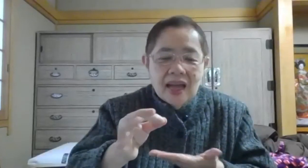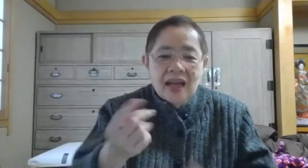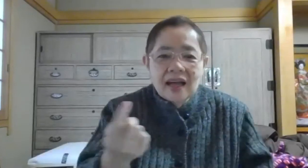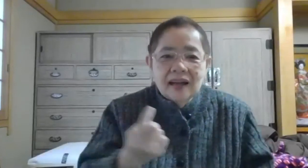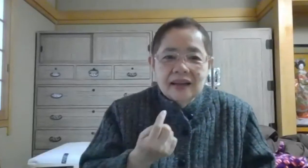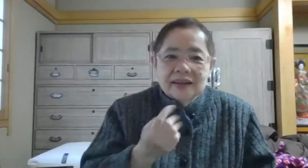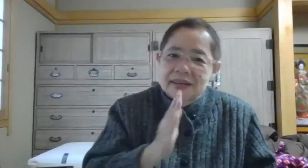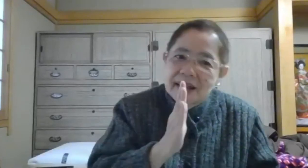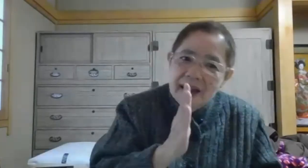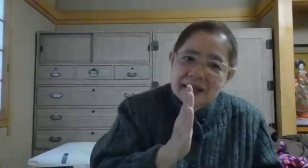来てね。